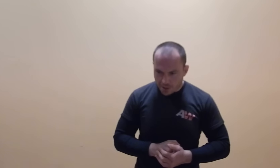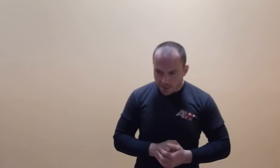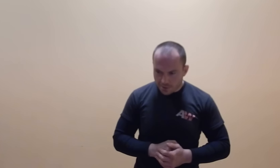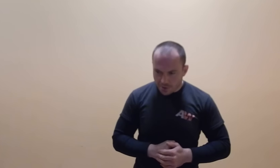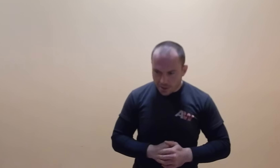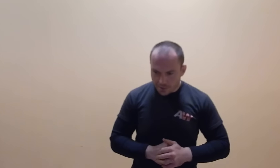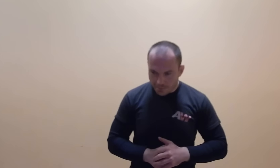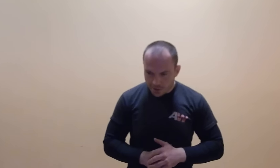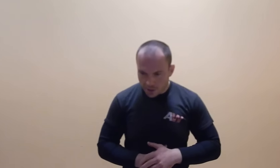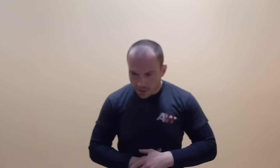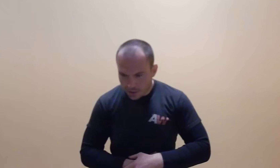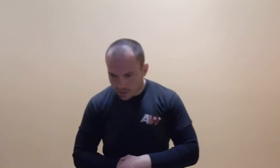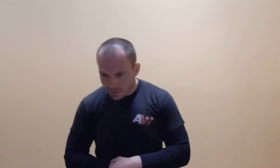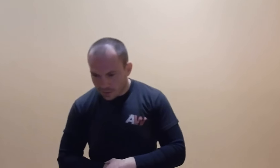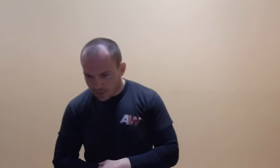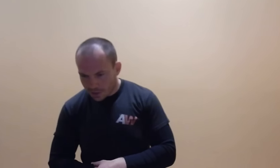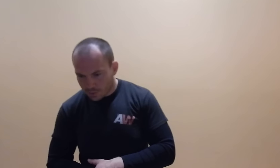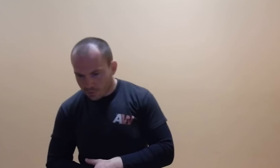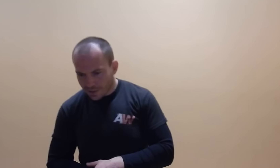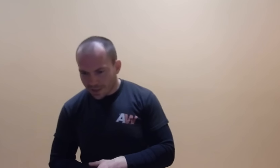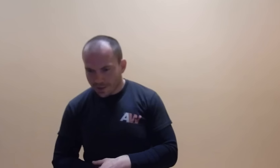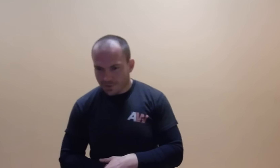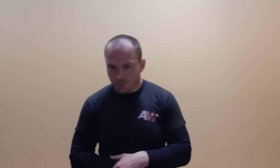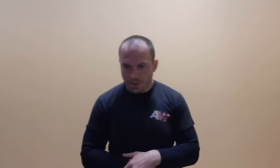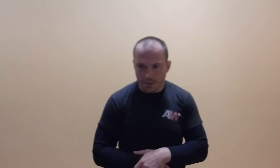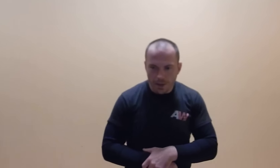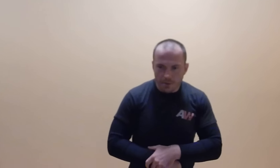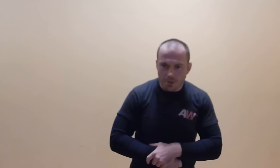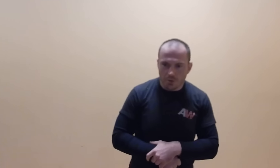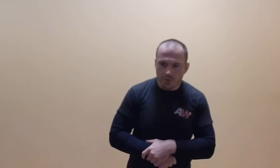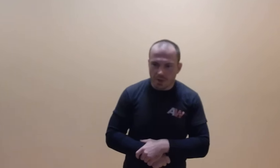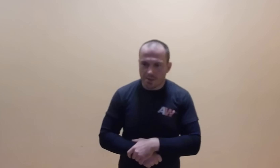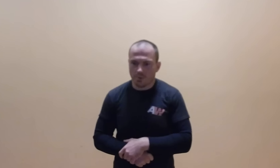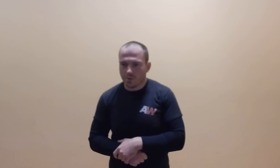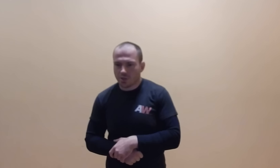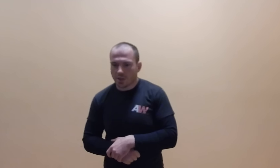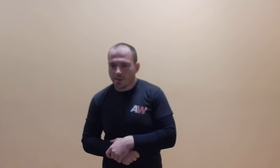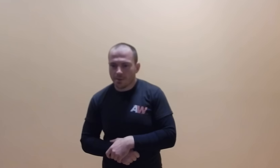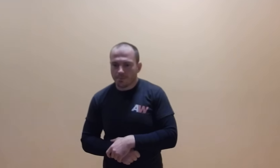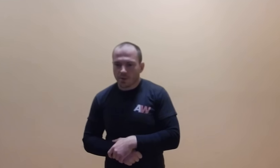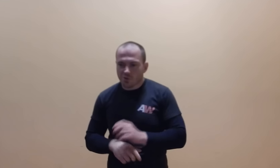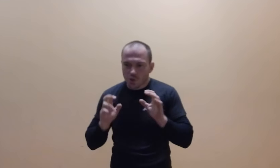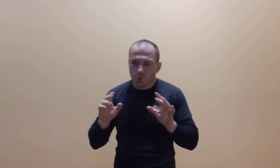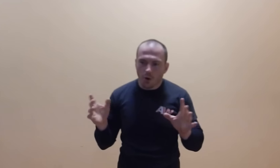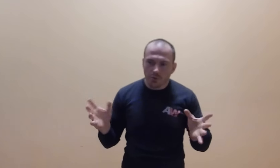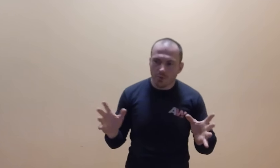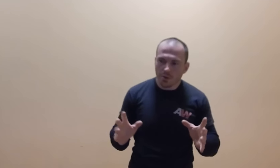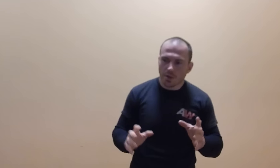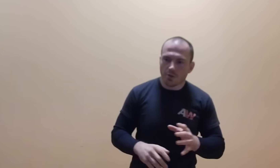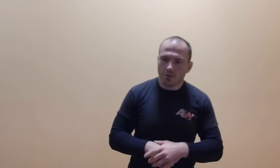tyle o temacie przyjmowania gardy w sytuacji właśnie konfrontacji ulicznej. W cudzysłowie, nie chodzi